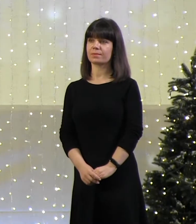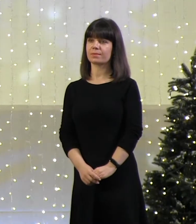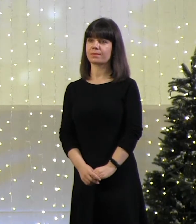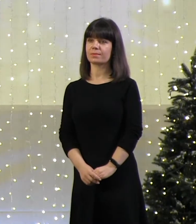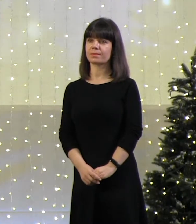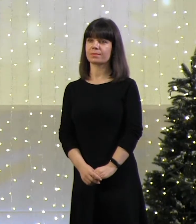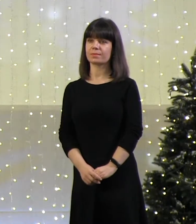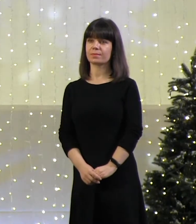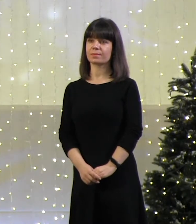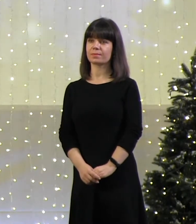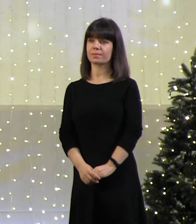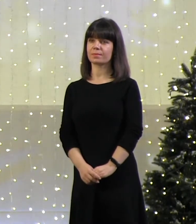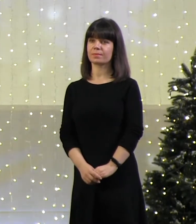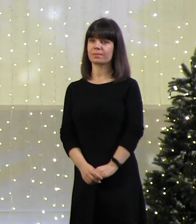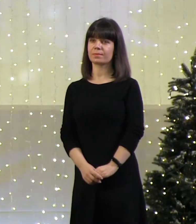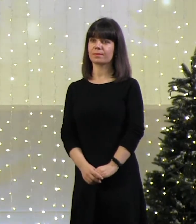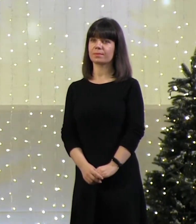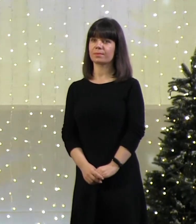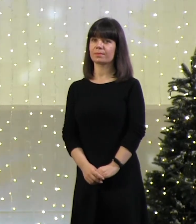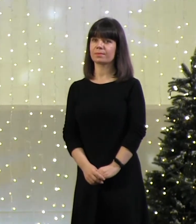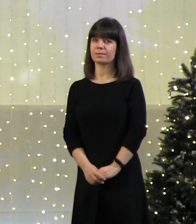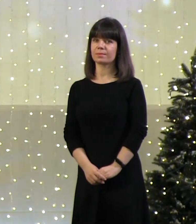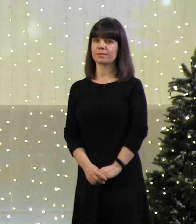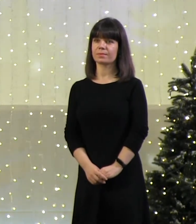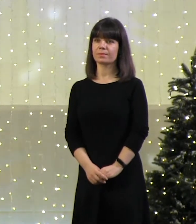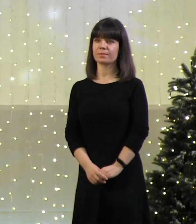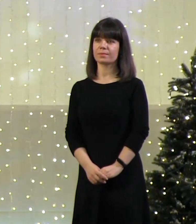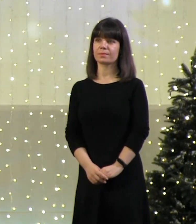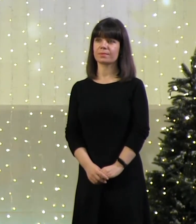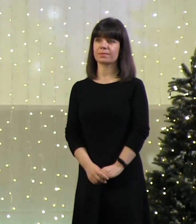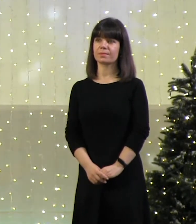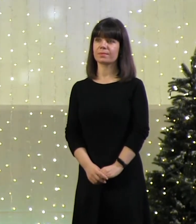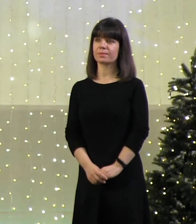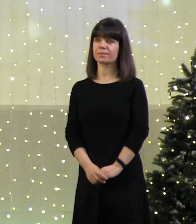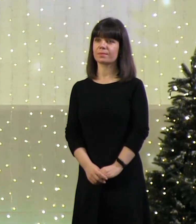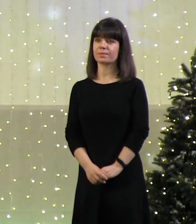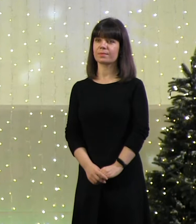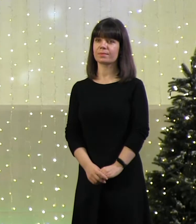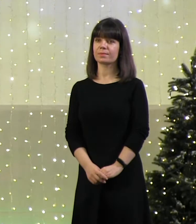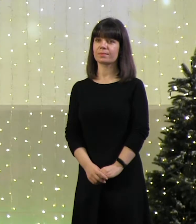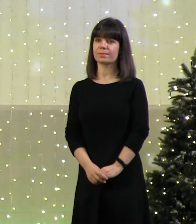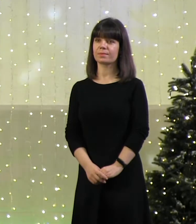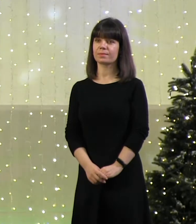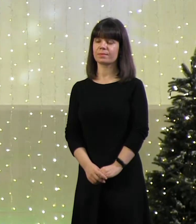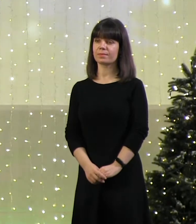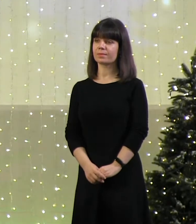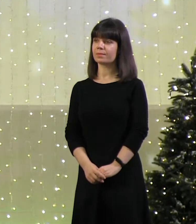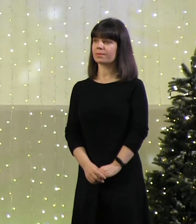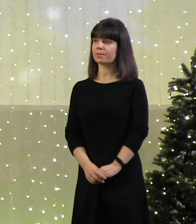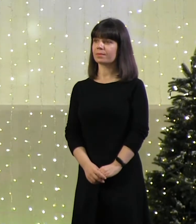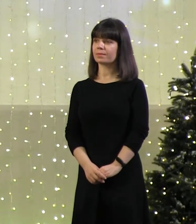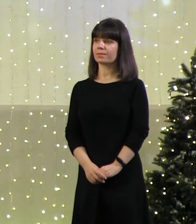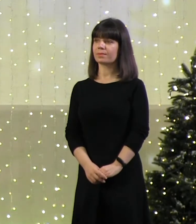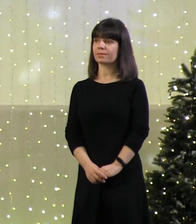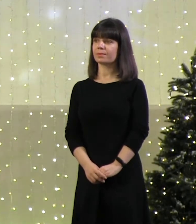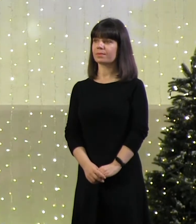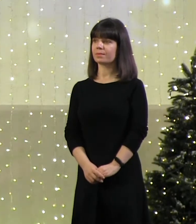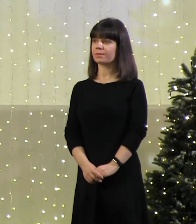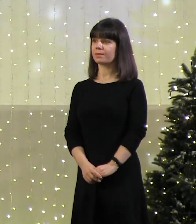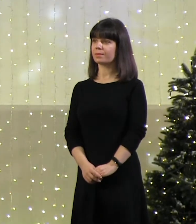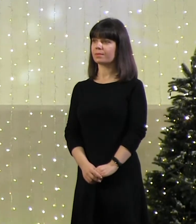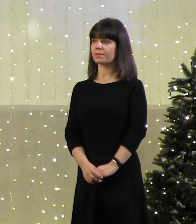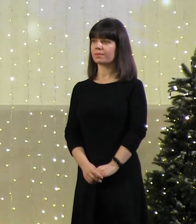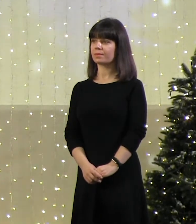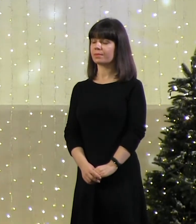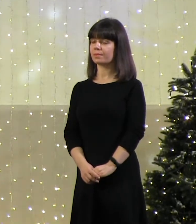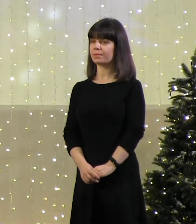переводить. Возможно, она будет с нашим переводчиком, где на английский язык переводят переводчики. Но сегодня она со мной рядом. Для того,